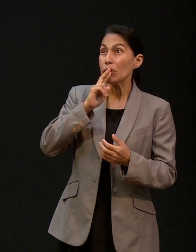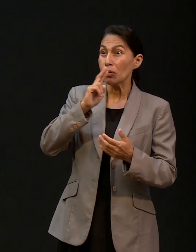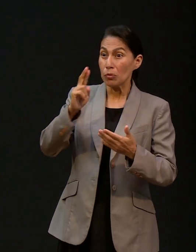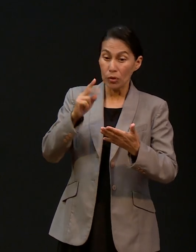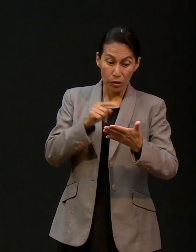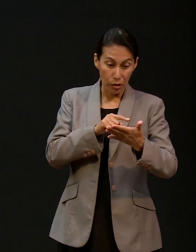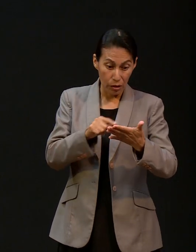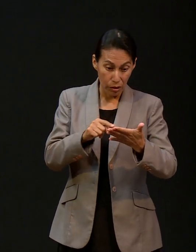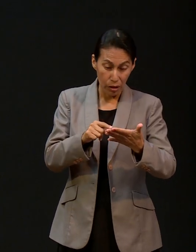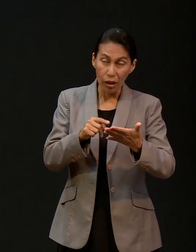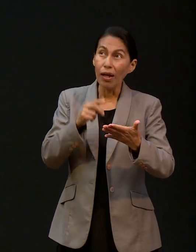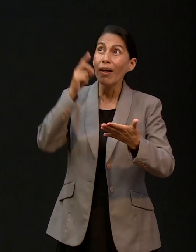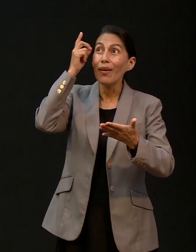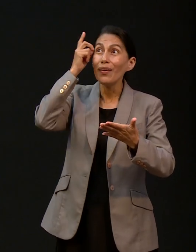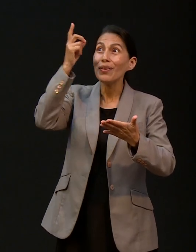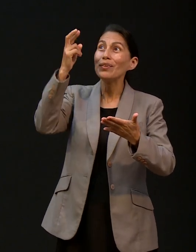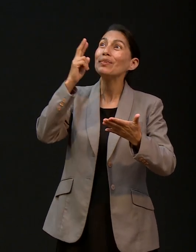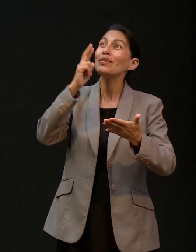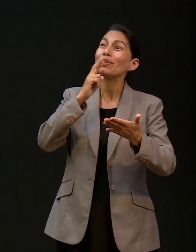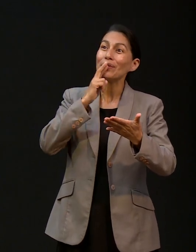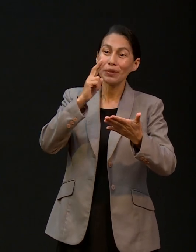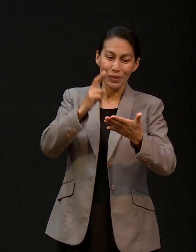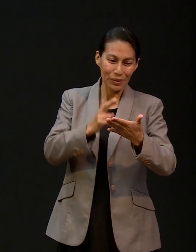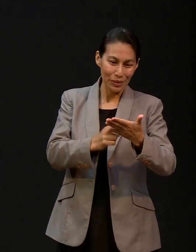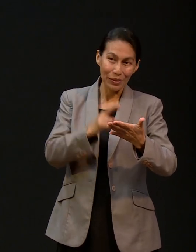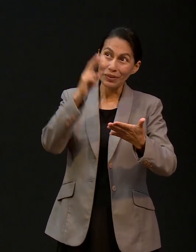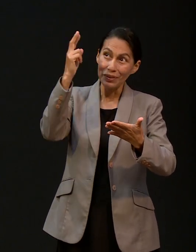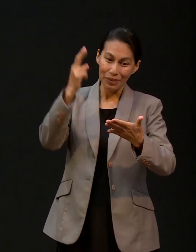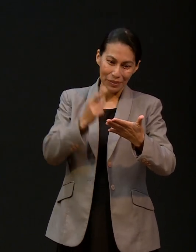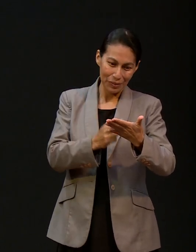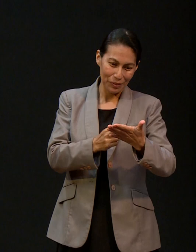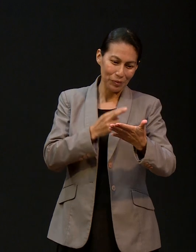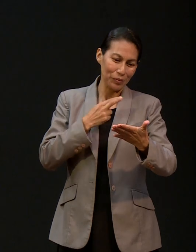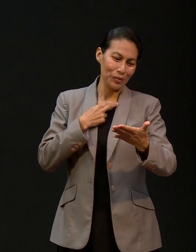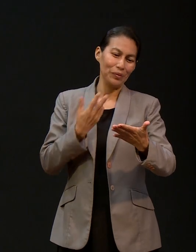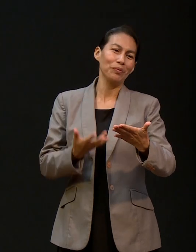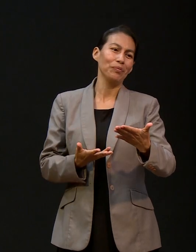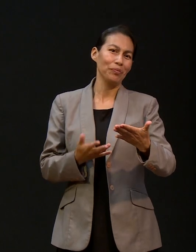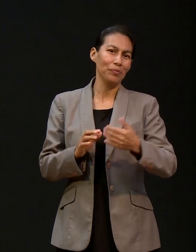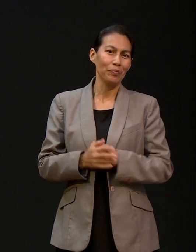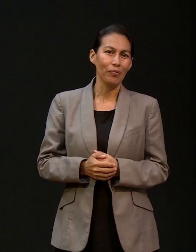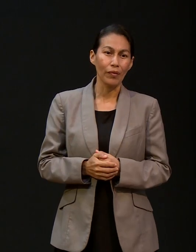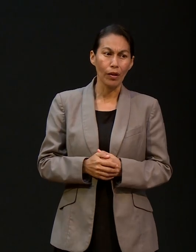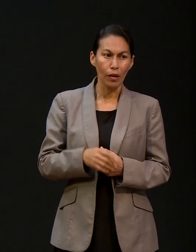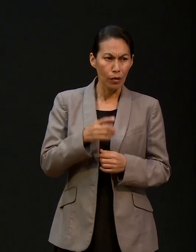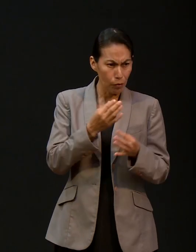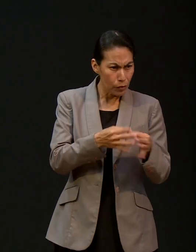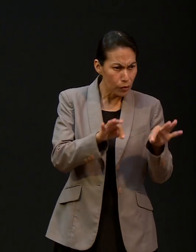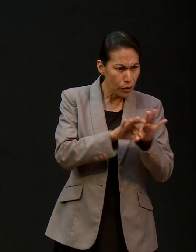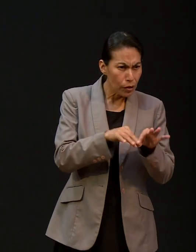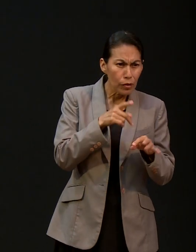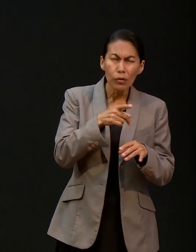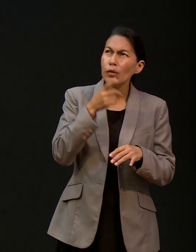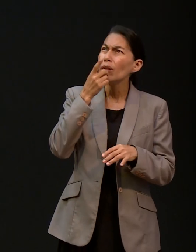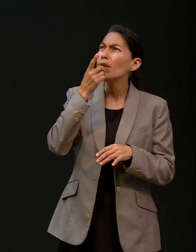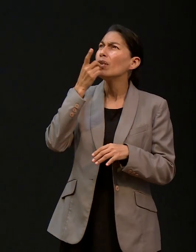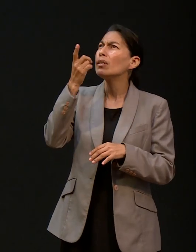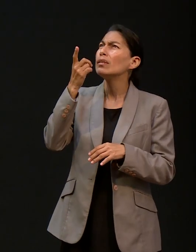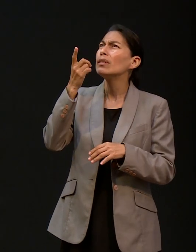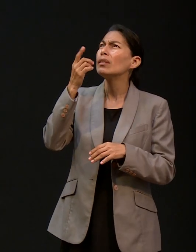fuera una respuesta que proviene de Dios. Y algo directo, porque tú le dijiste, Señor, que el resultado pueda ser tu